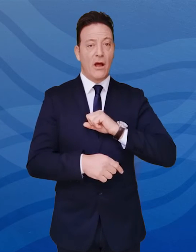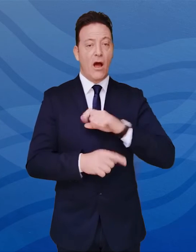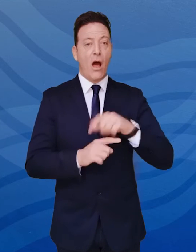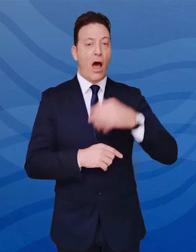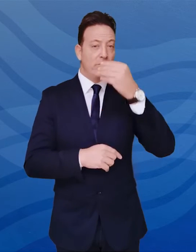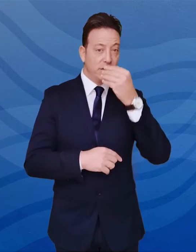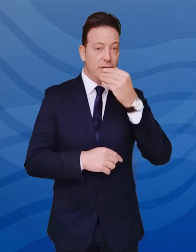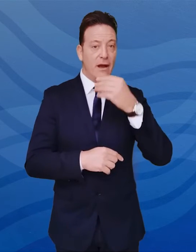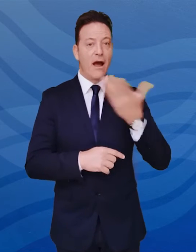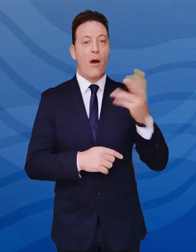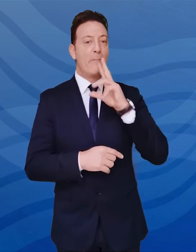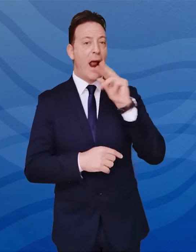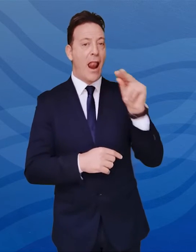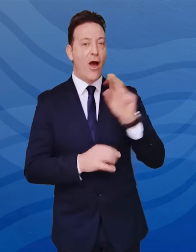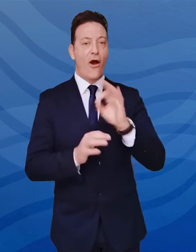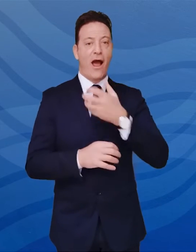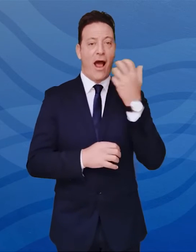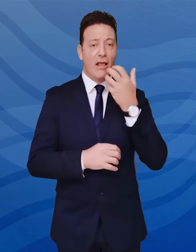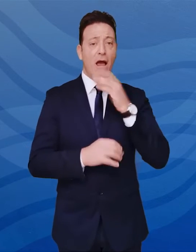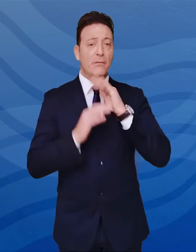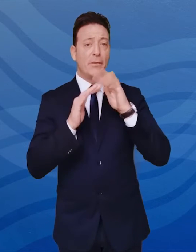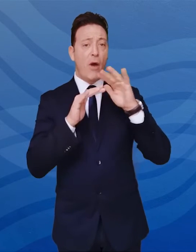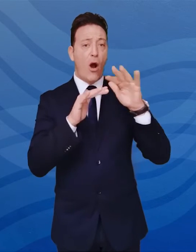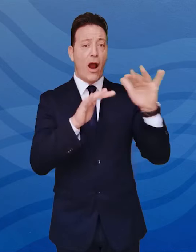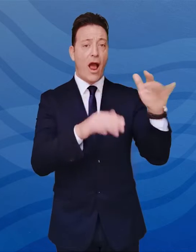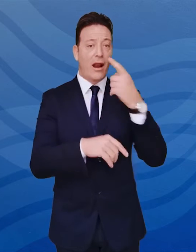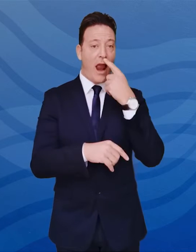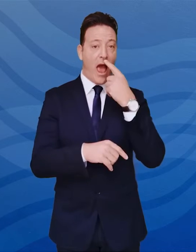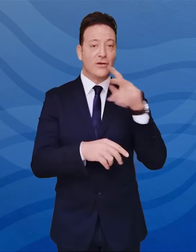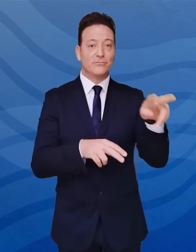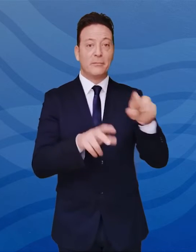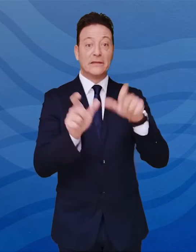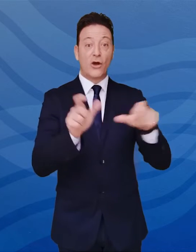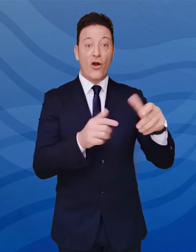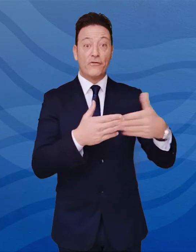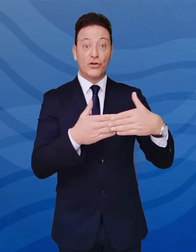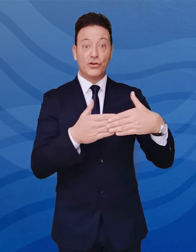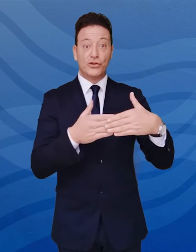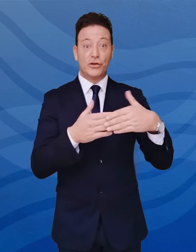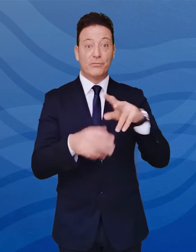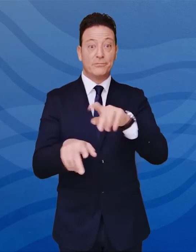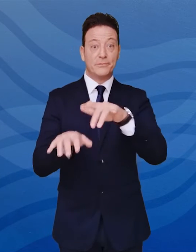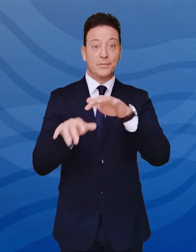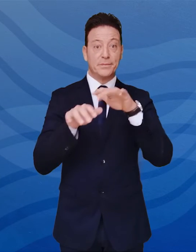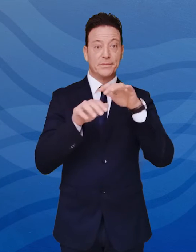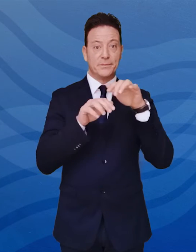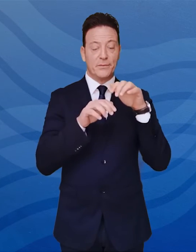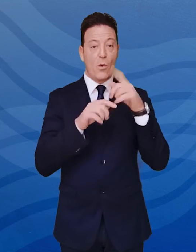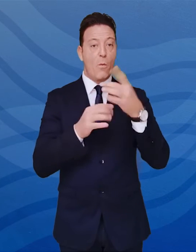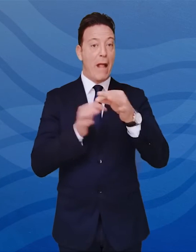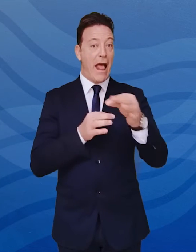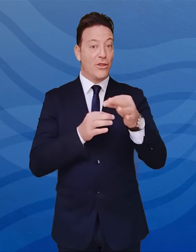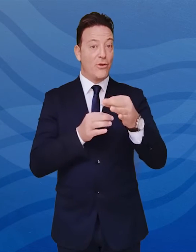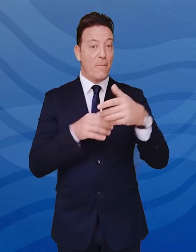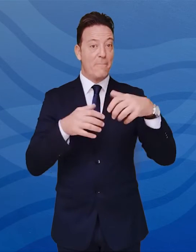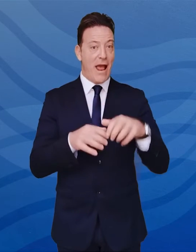canta. Queste secrezioni vengono rilasciate dalla bocca e dal naso. Le persone che sono a contatto stretto a distanza inferiore ad un metro,